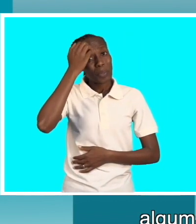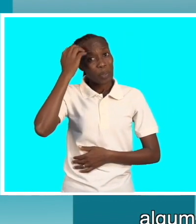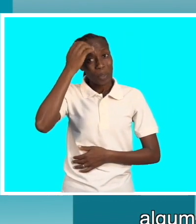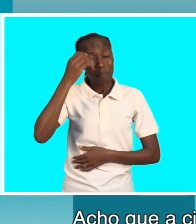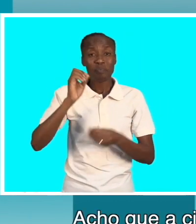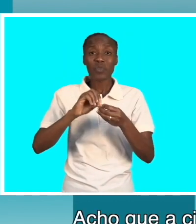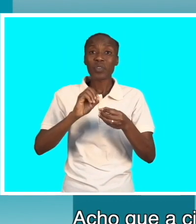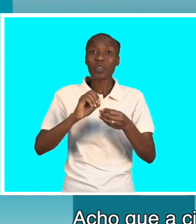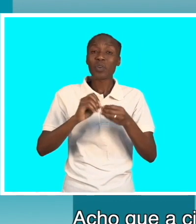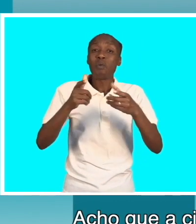Acho que